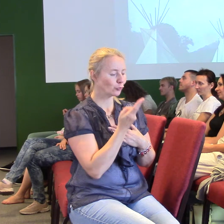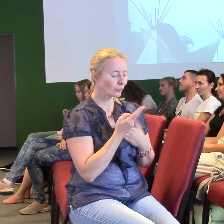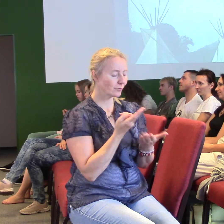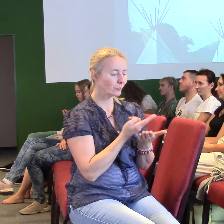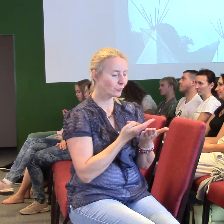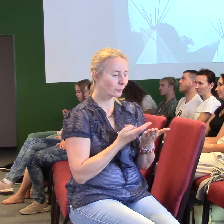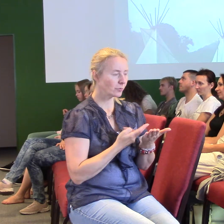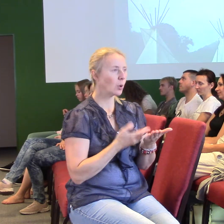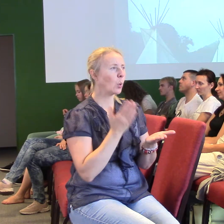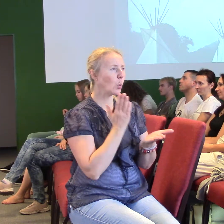něho budeme zařizovat náš život,